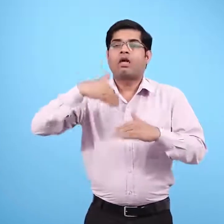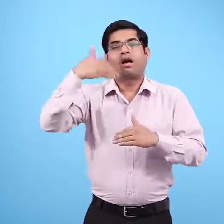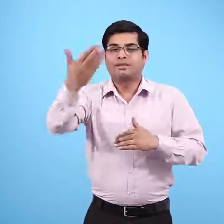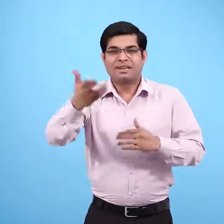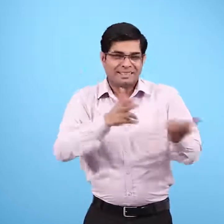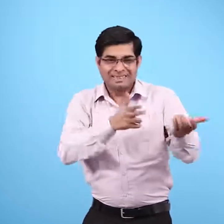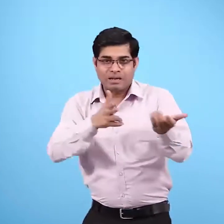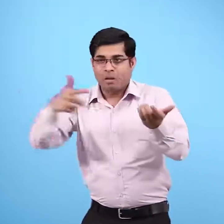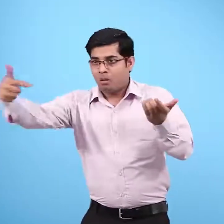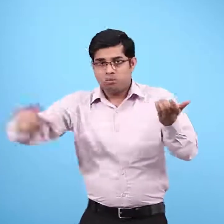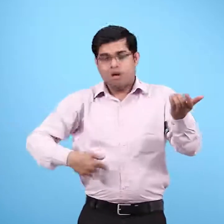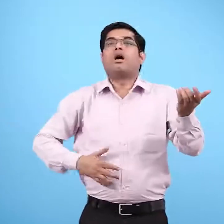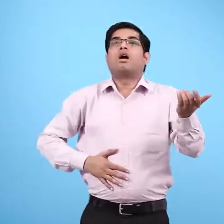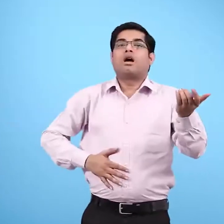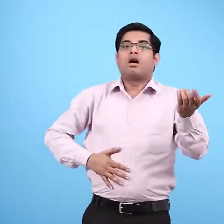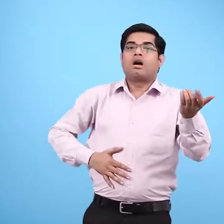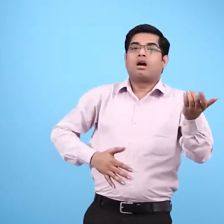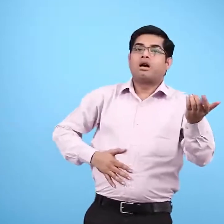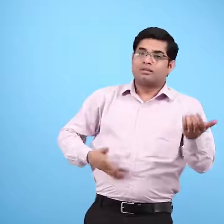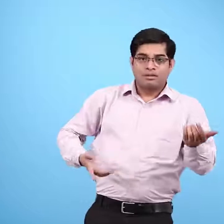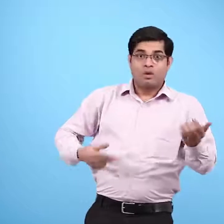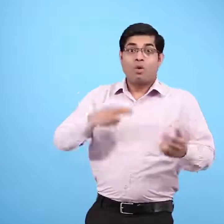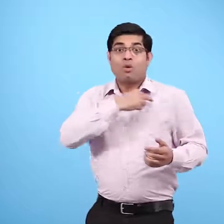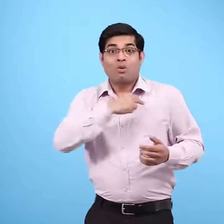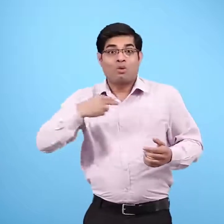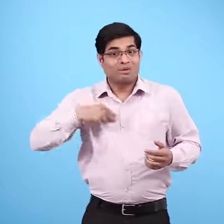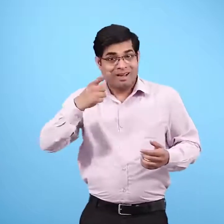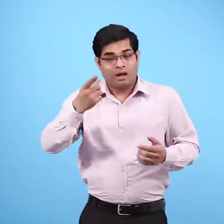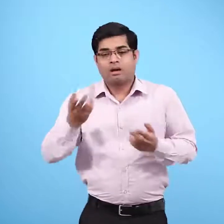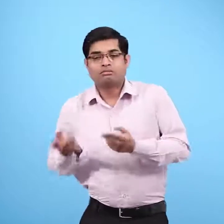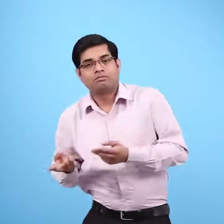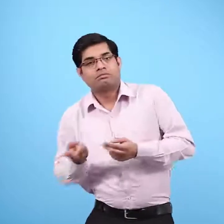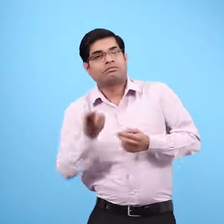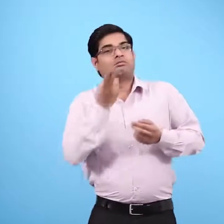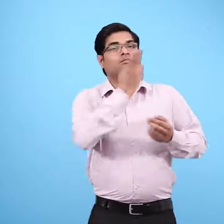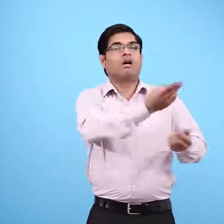जब वह गोली से जख्मी हुआ तो उसे डॉक्टर बोमॉंड के पास ले जाया गया